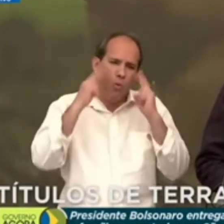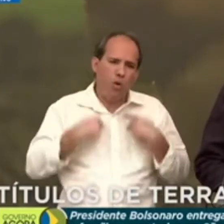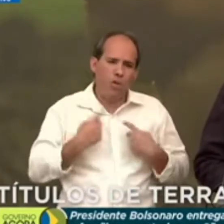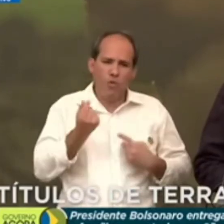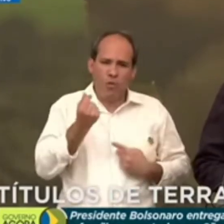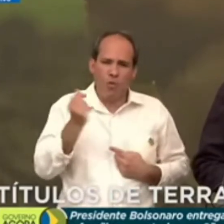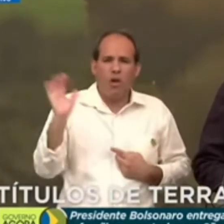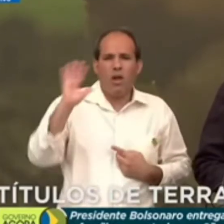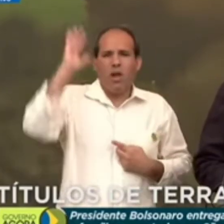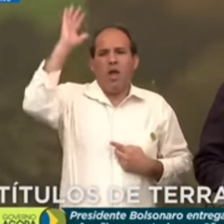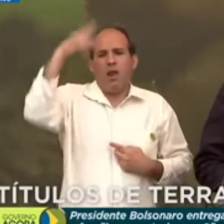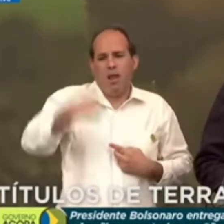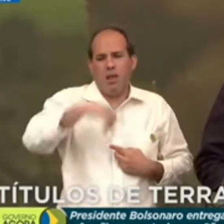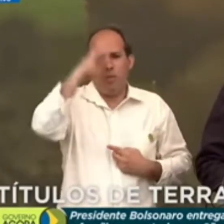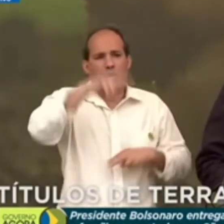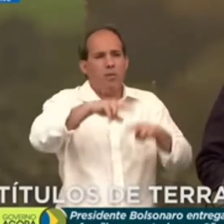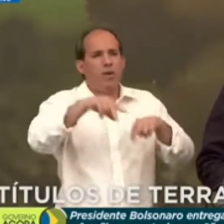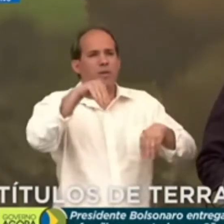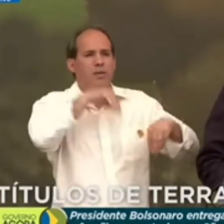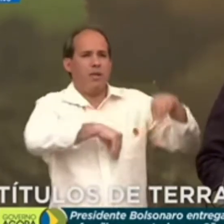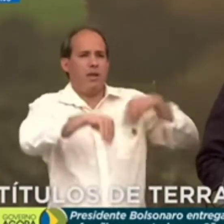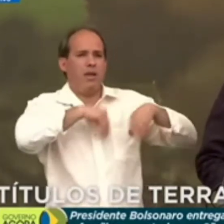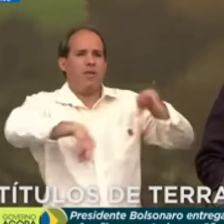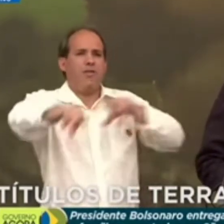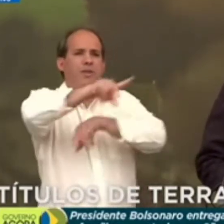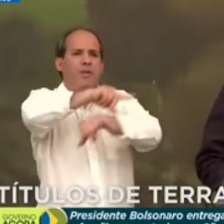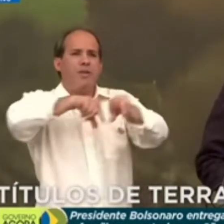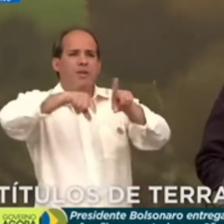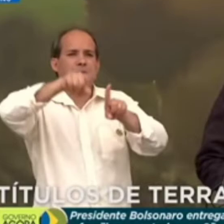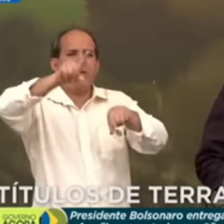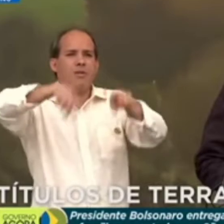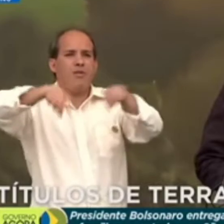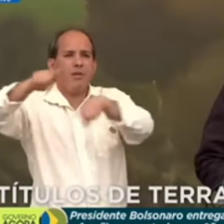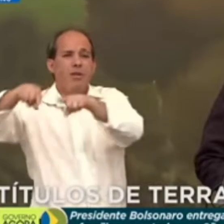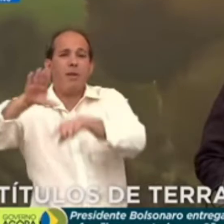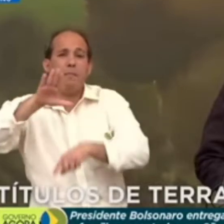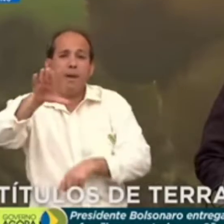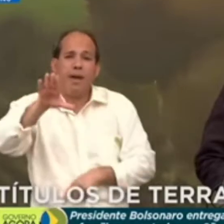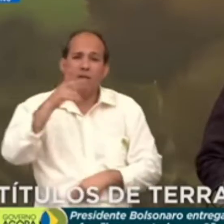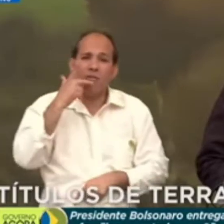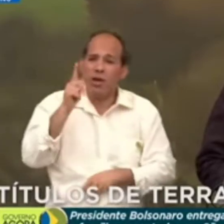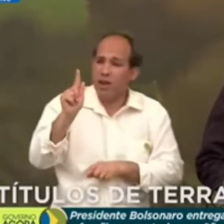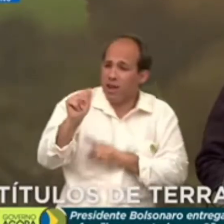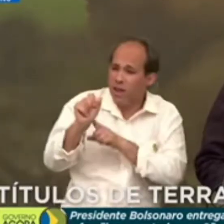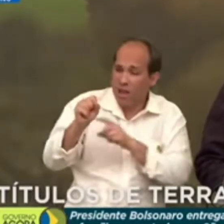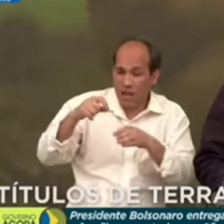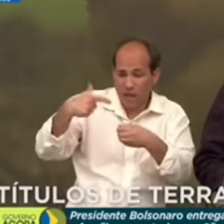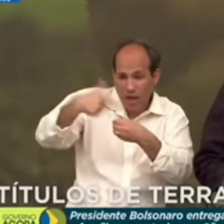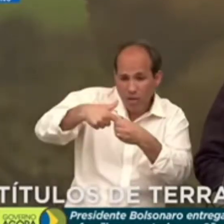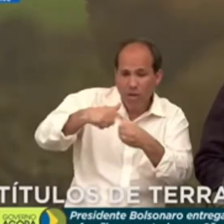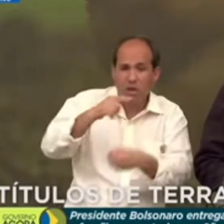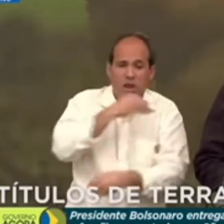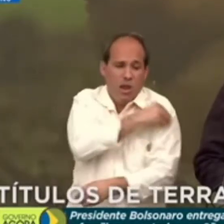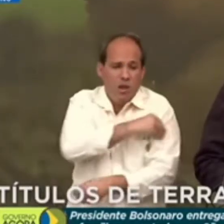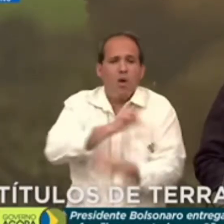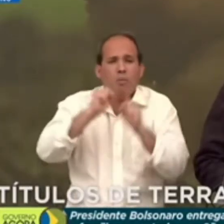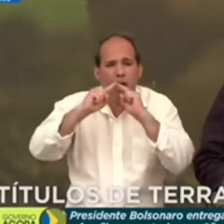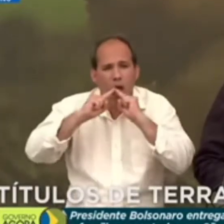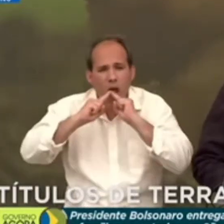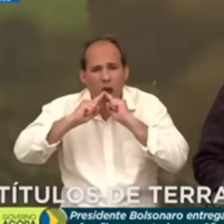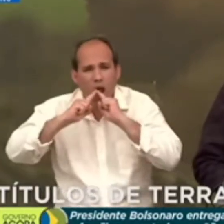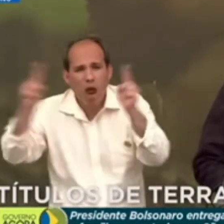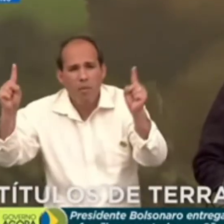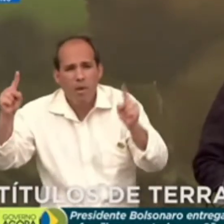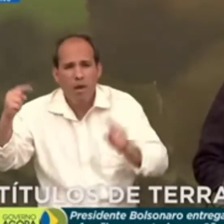para o poder aquisitivo de vocês. Mas quando se fala em gasolina e álcool, pode reclamar do